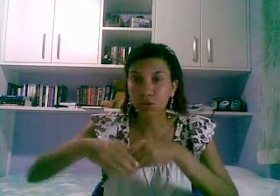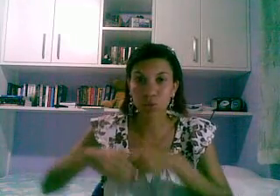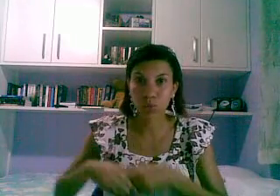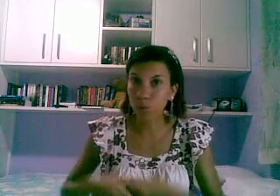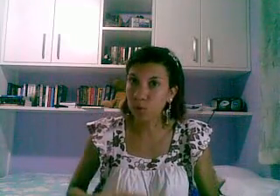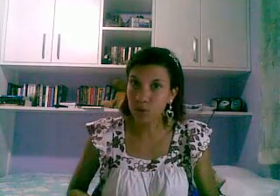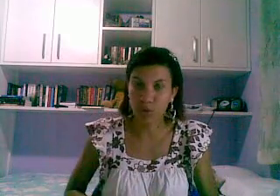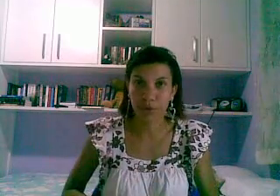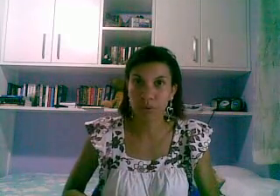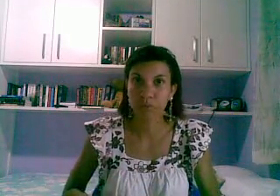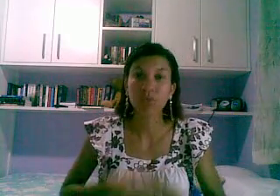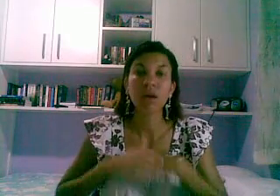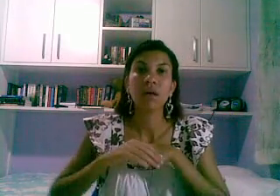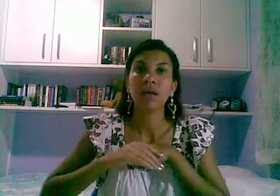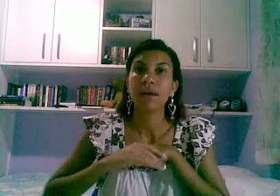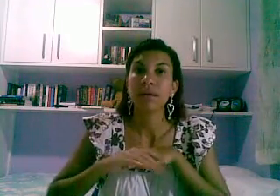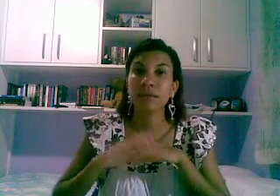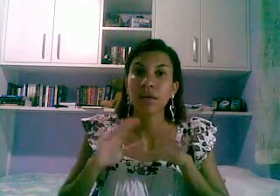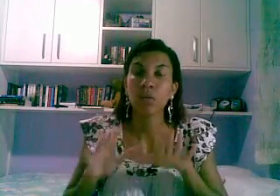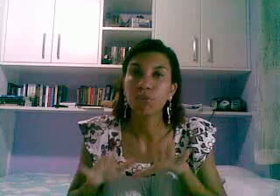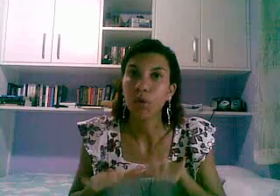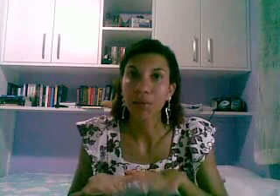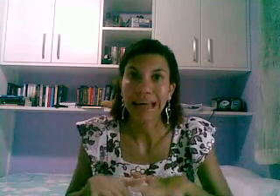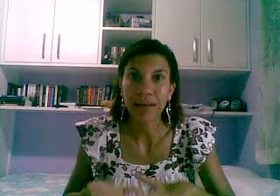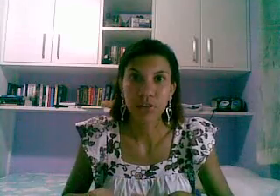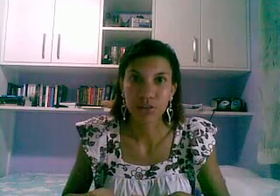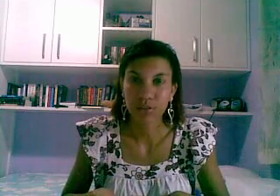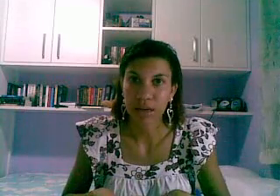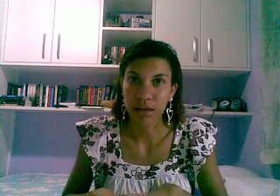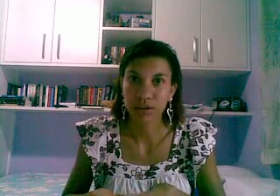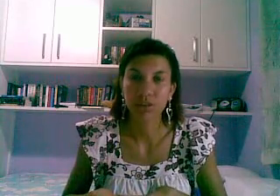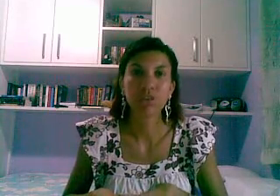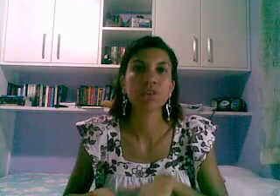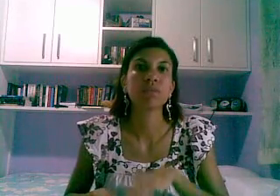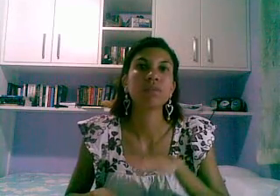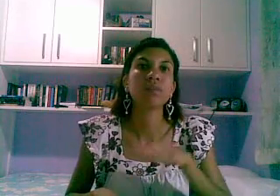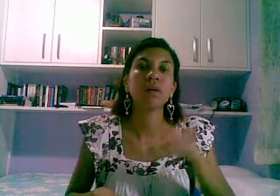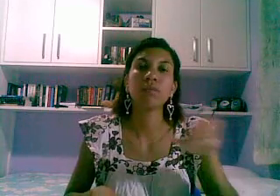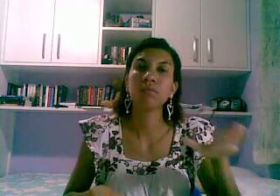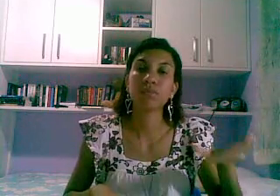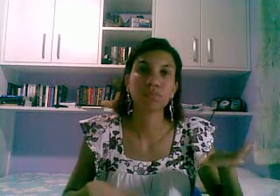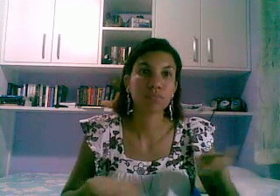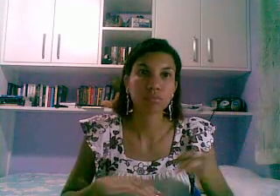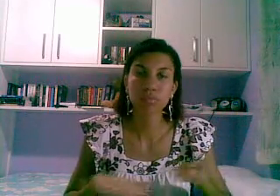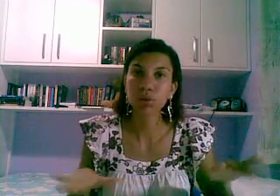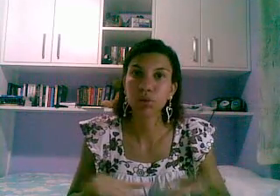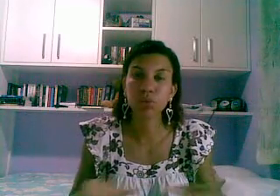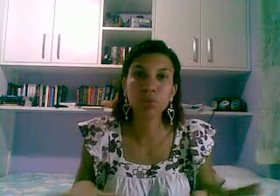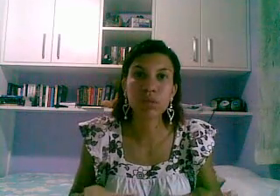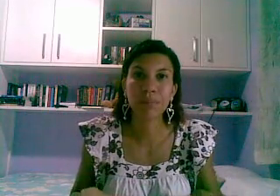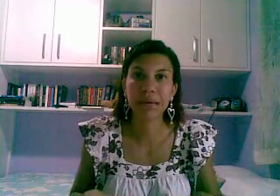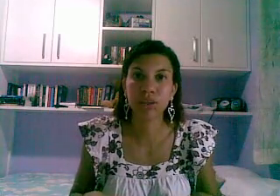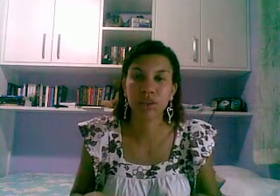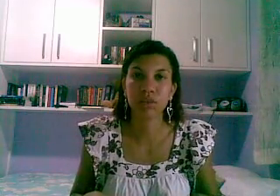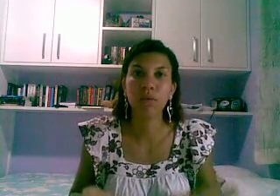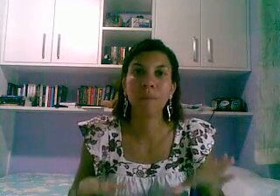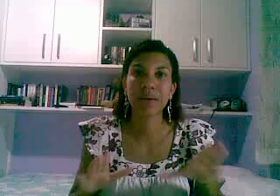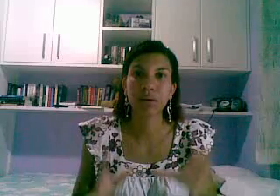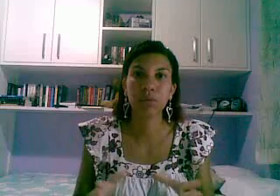ou os oito são formulários diferentes são tudo separadinho para não